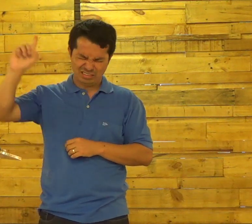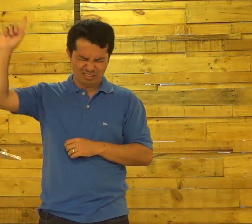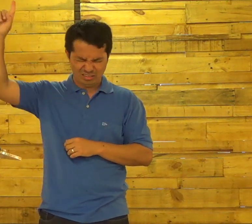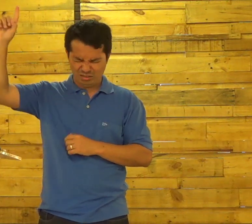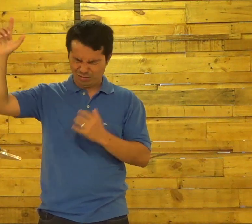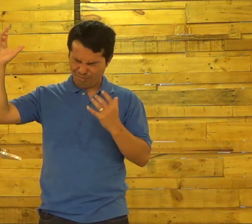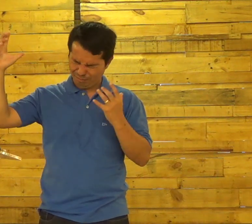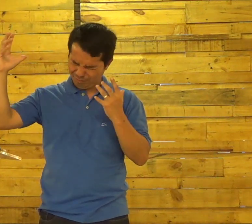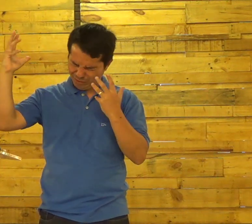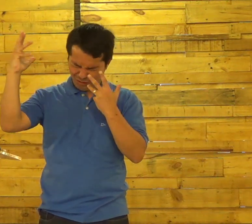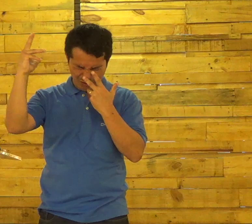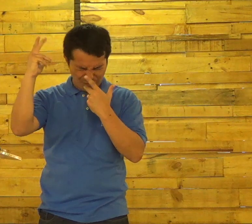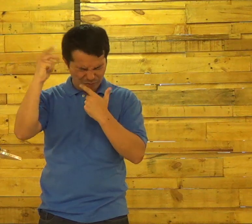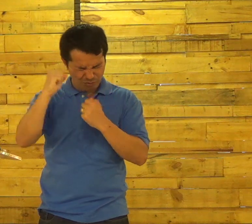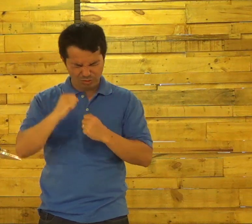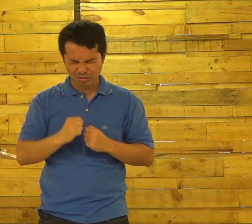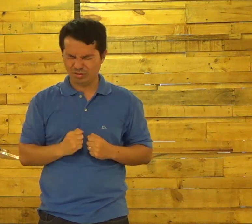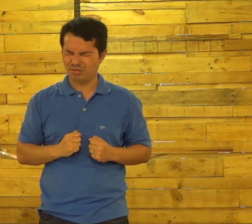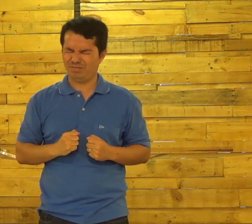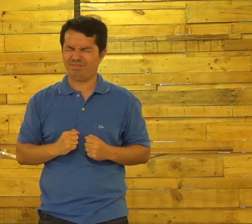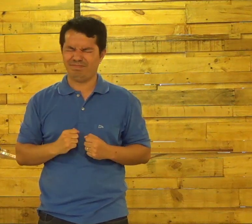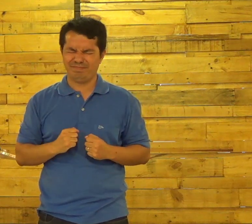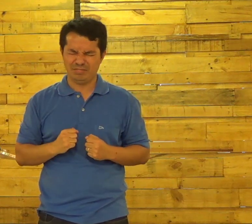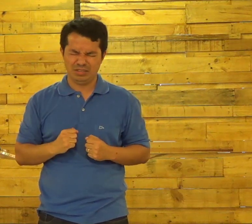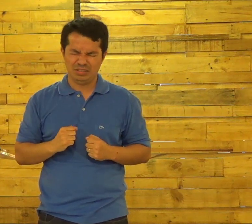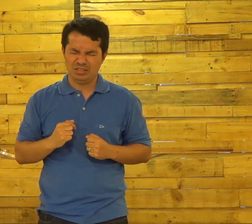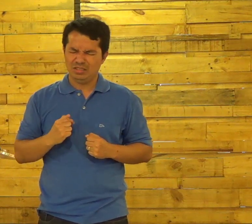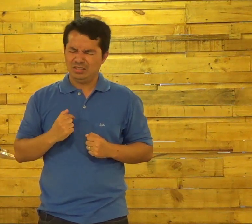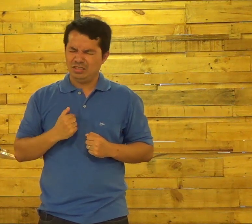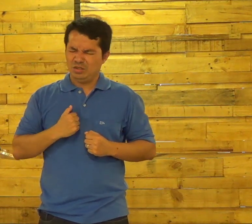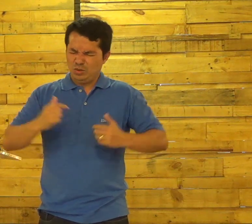De amor Nosso Deus Maravilhoso